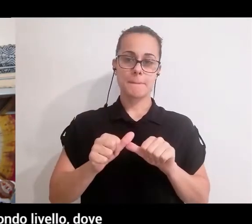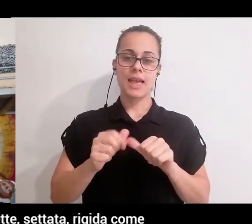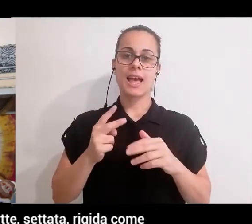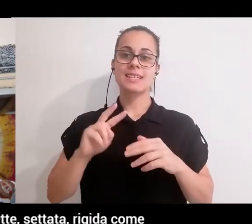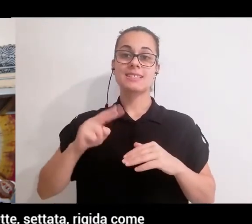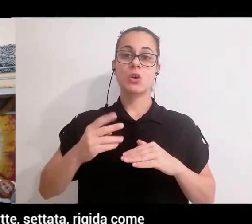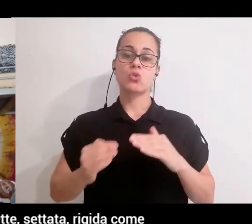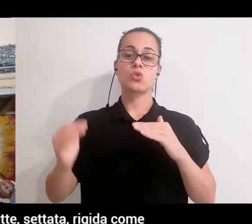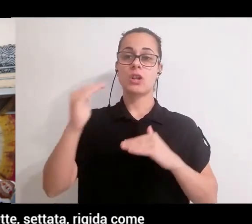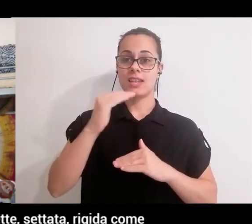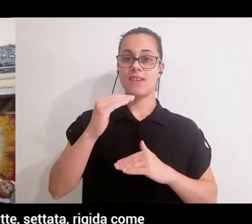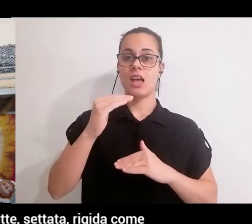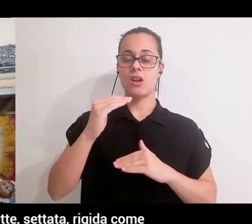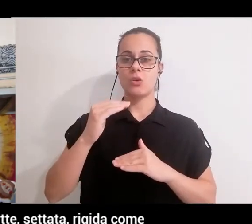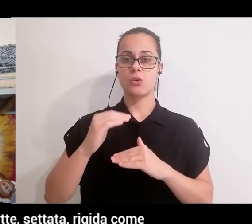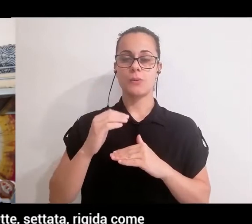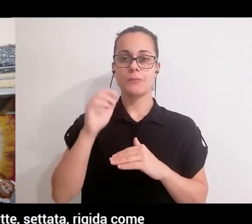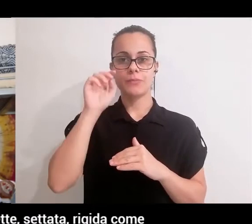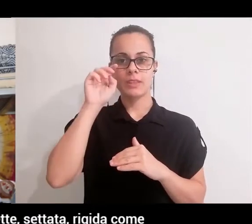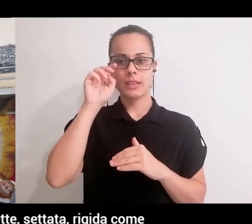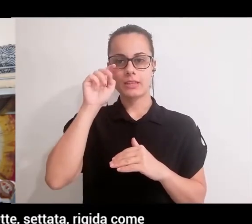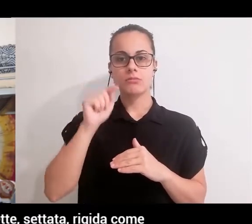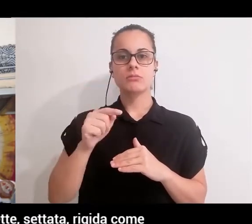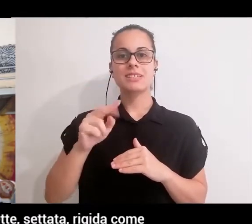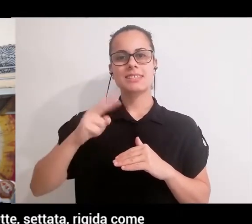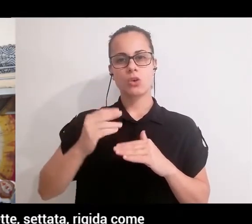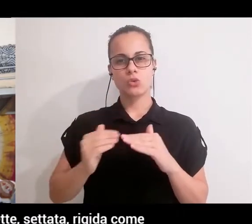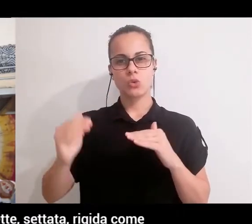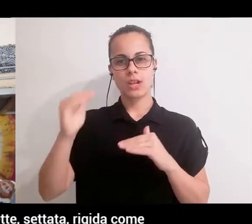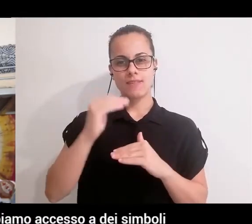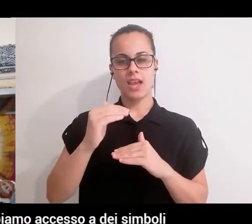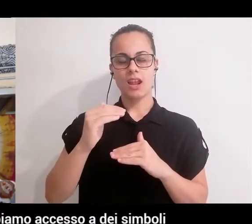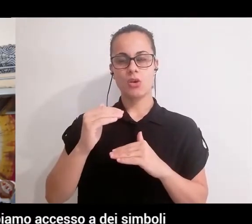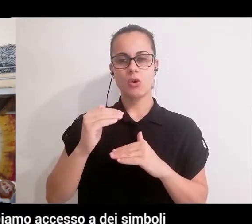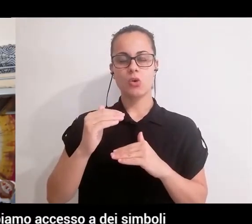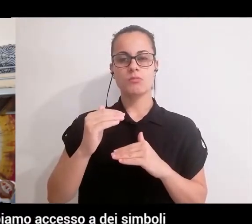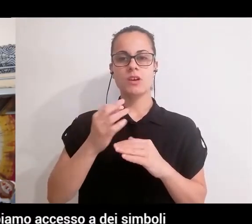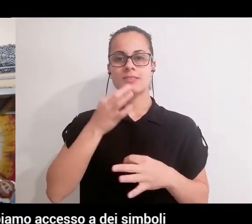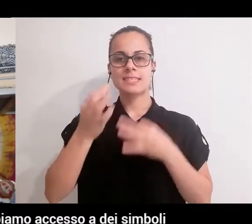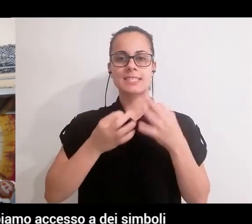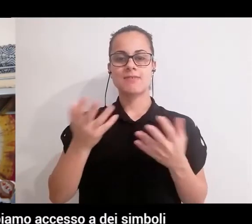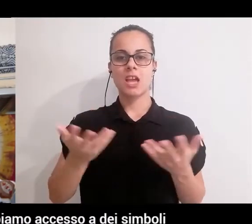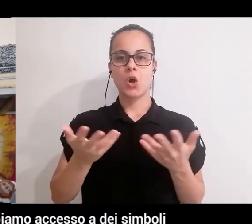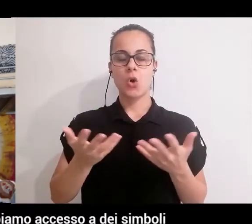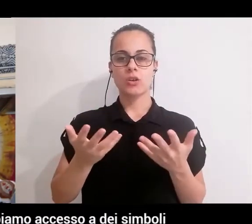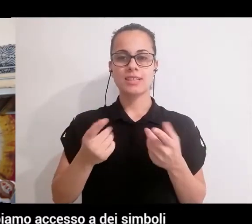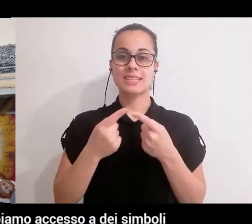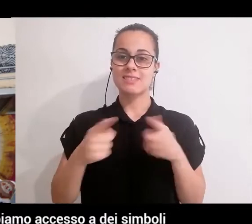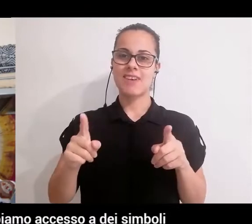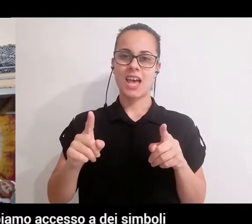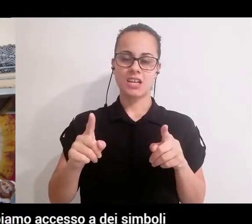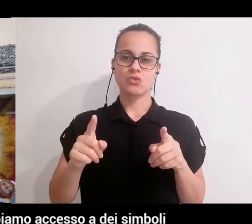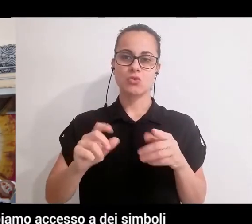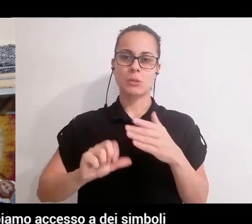dove non abbiamo più una struttura, tra virgolette, settata, rigida, come abbiamo nel Reiki di primo livello,